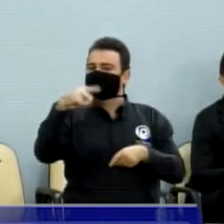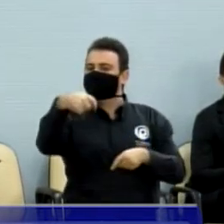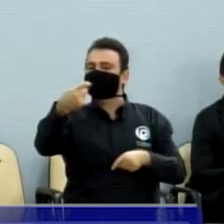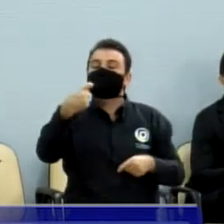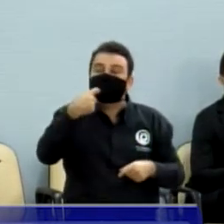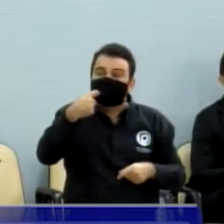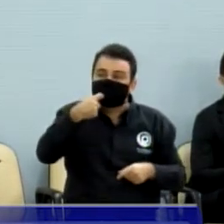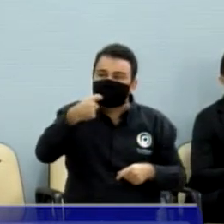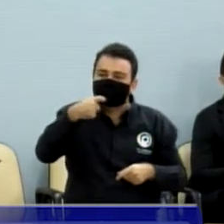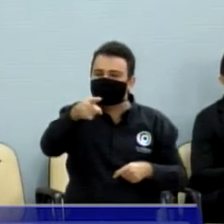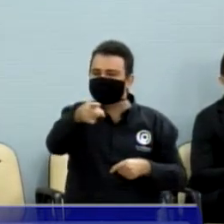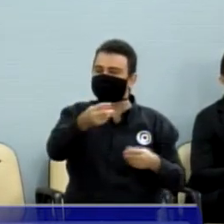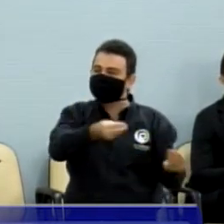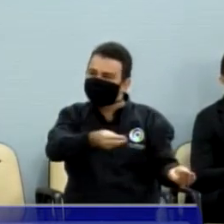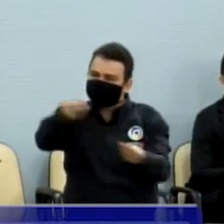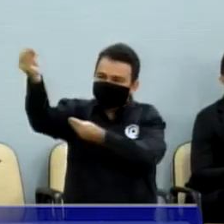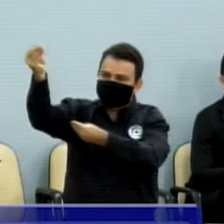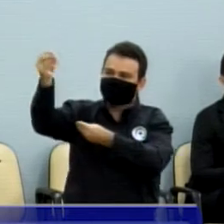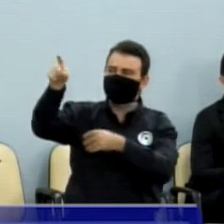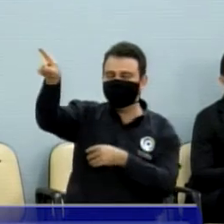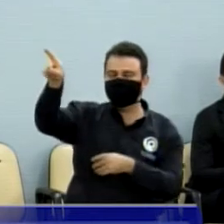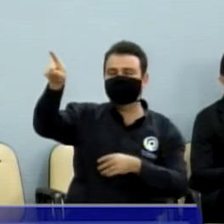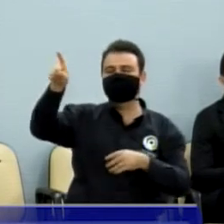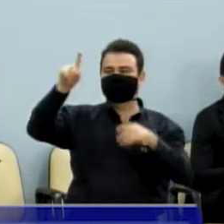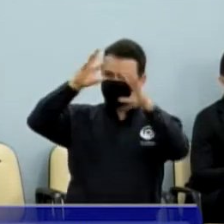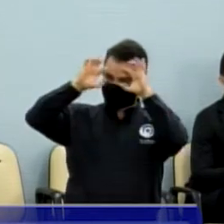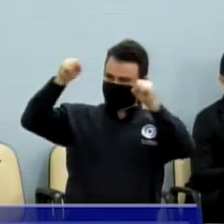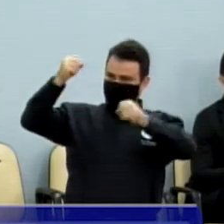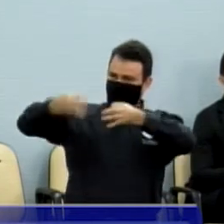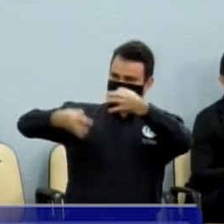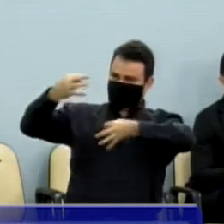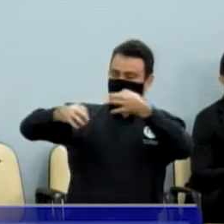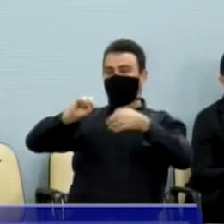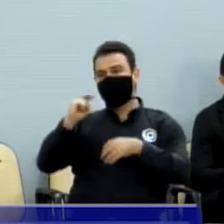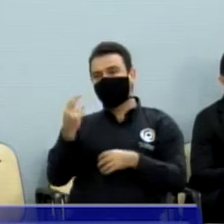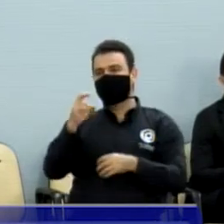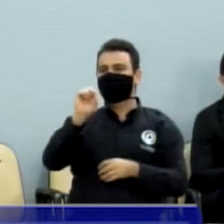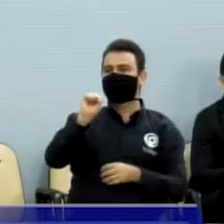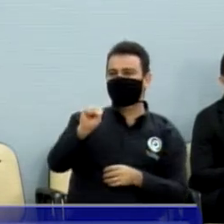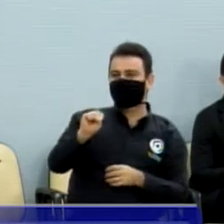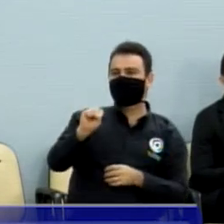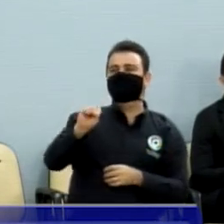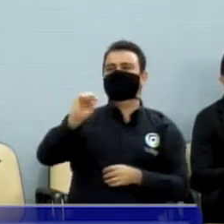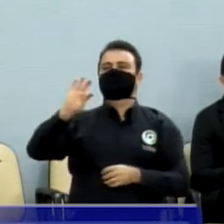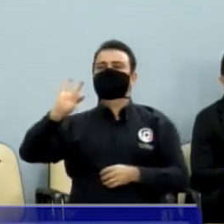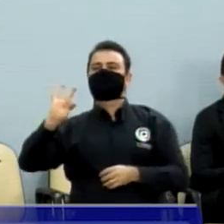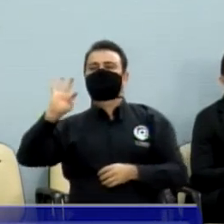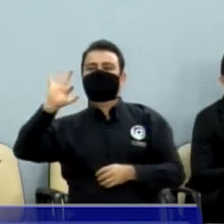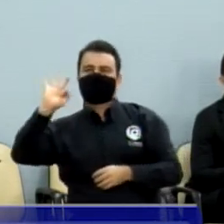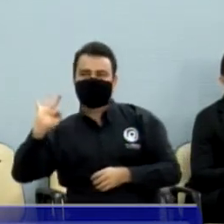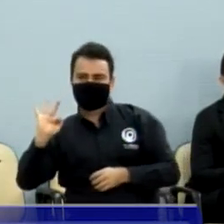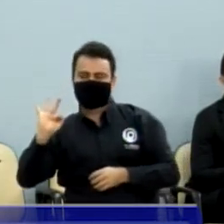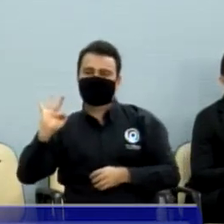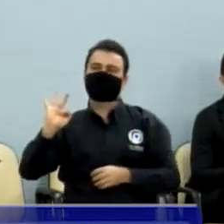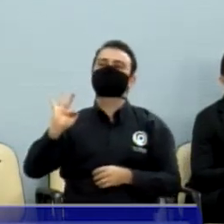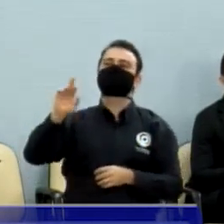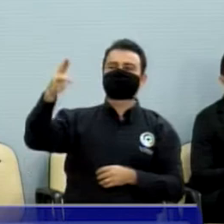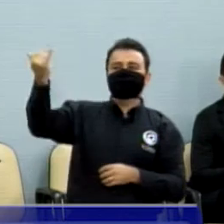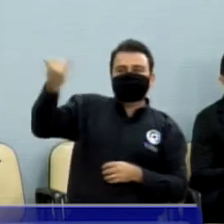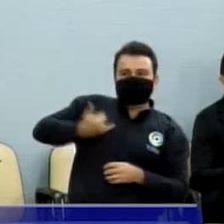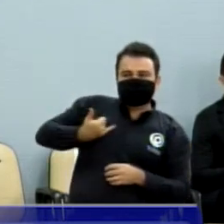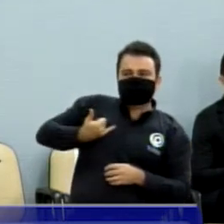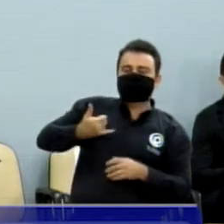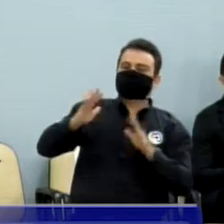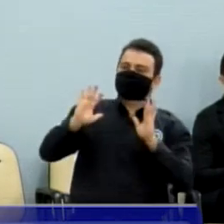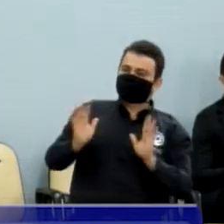que eu acredito que foi recorrida ao STF. A Prefeitura, a PGM, recorreu, mas com certeza vai dar esse